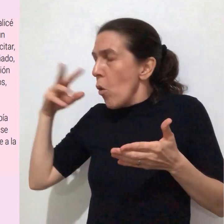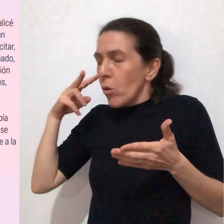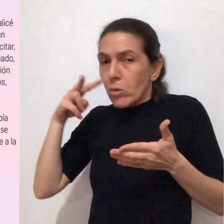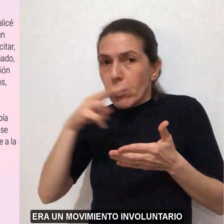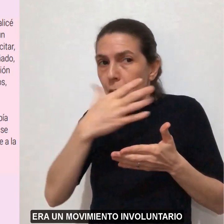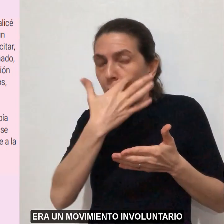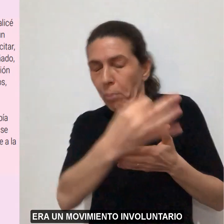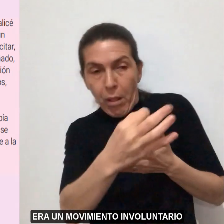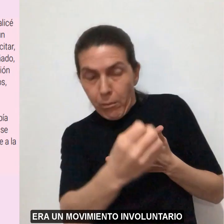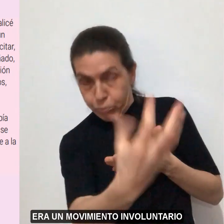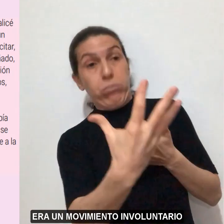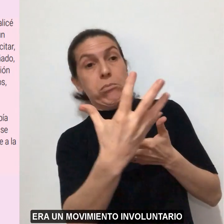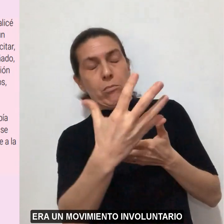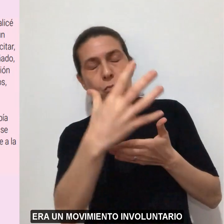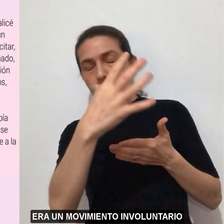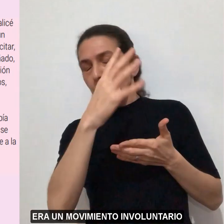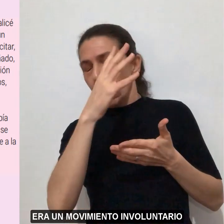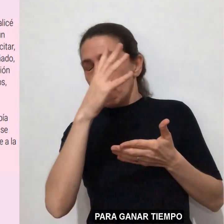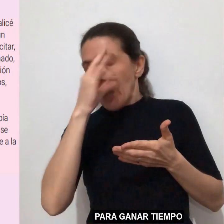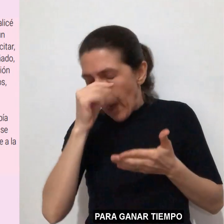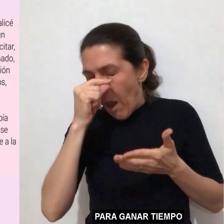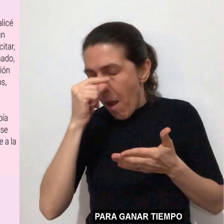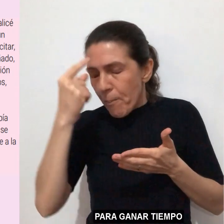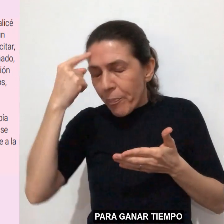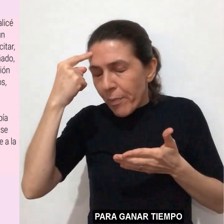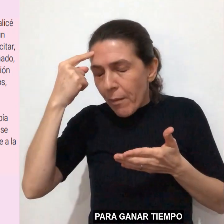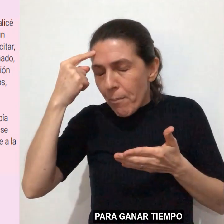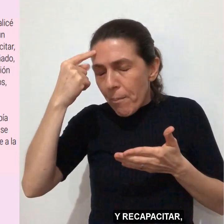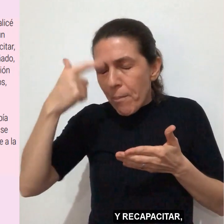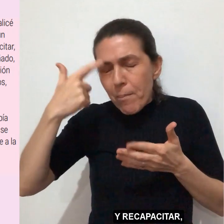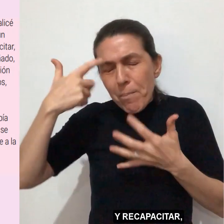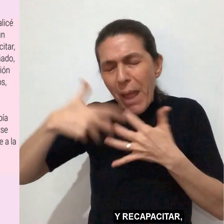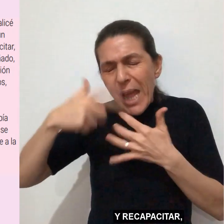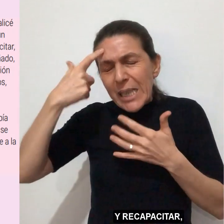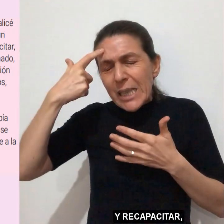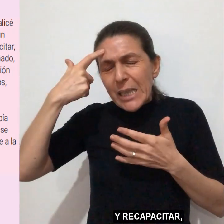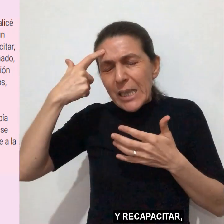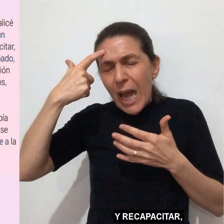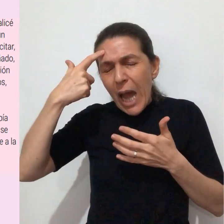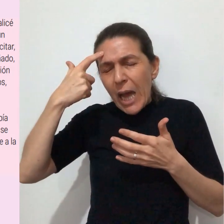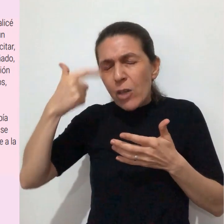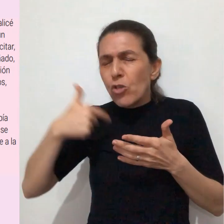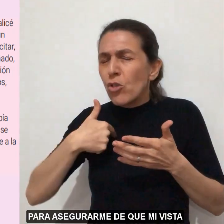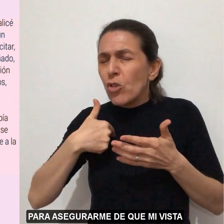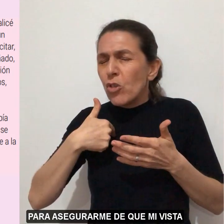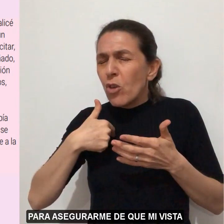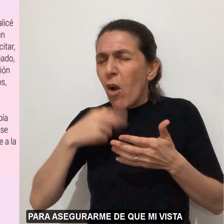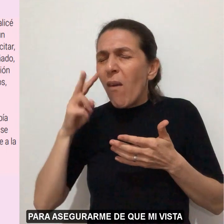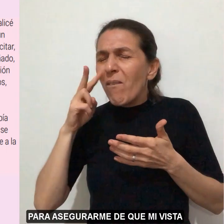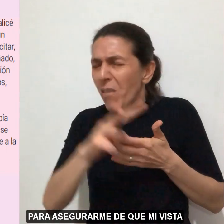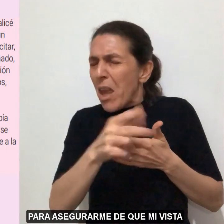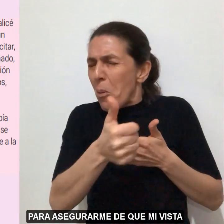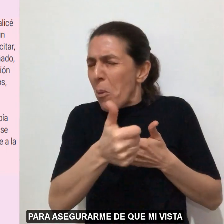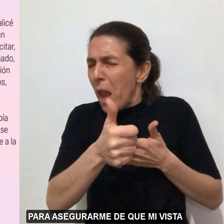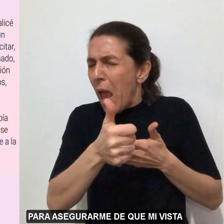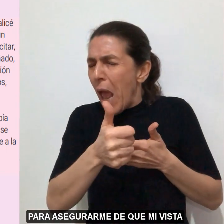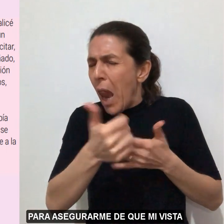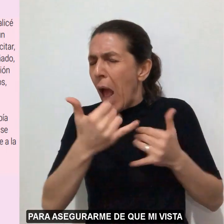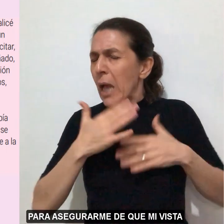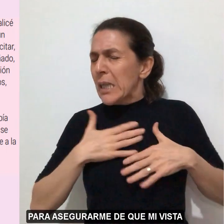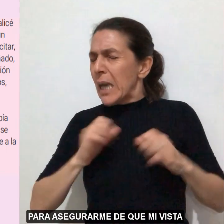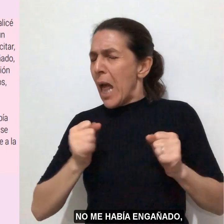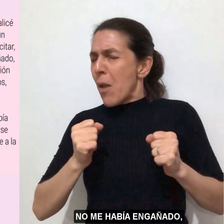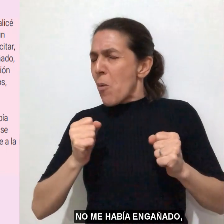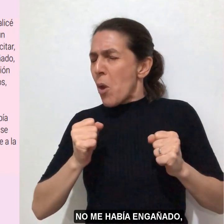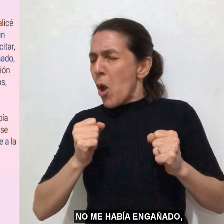Era un movimiento involuntario para ganar tiempo y recapacitar. Para asegurarme de que mi